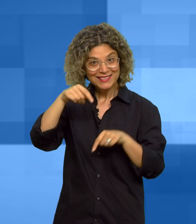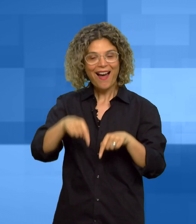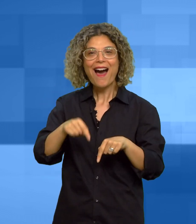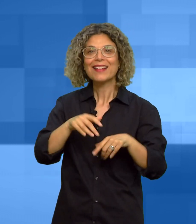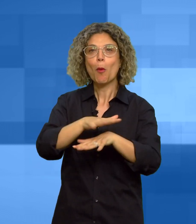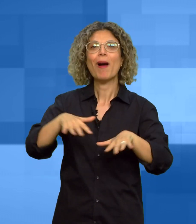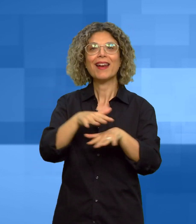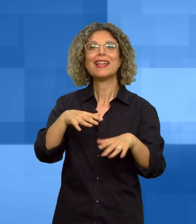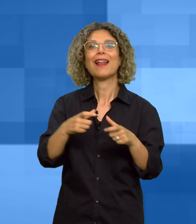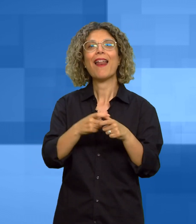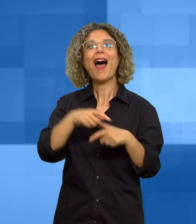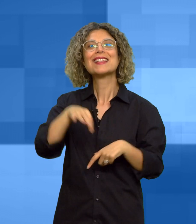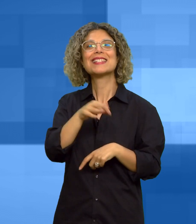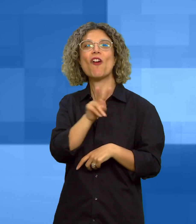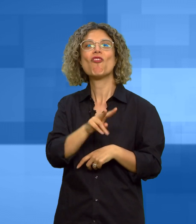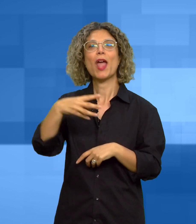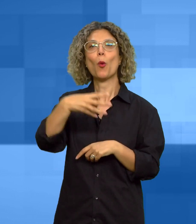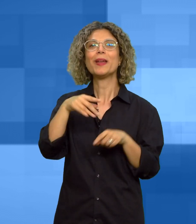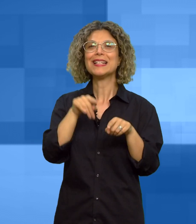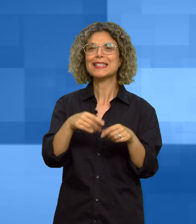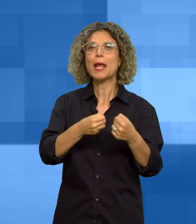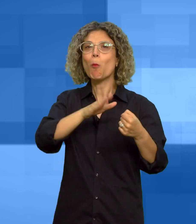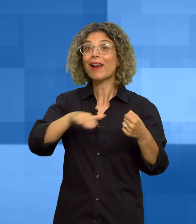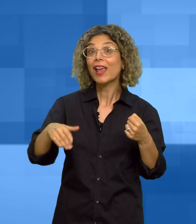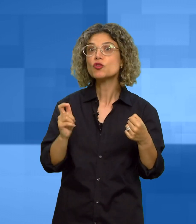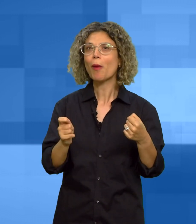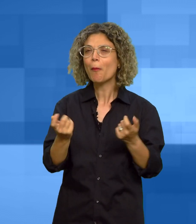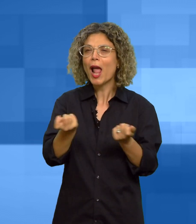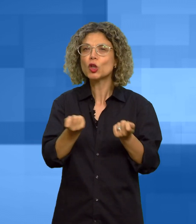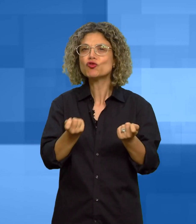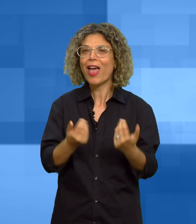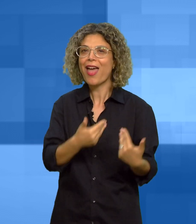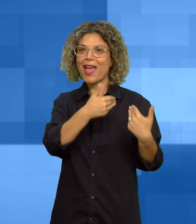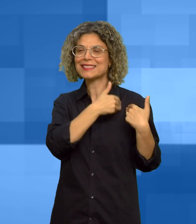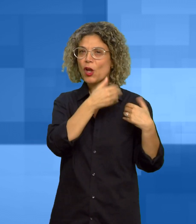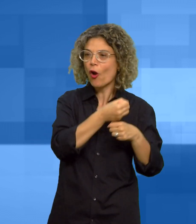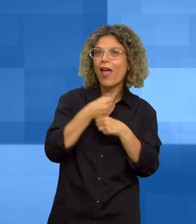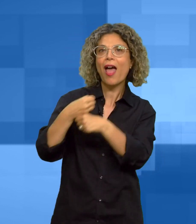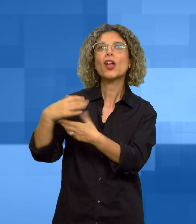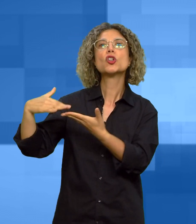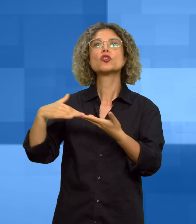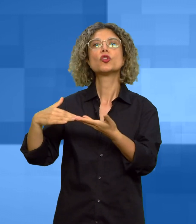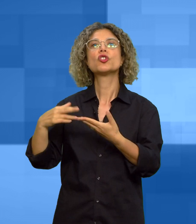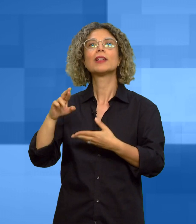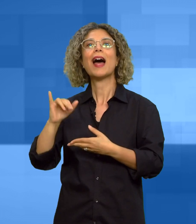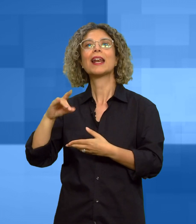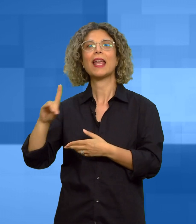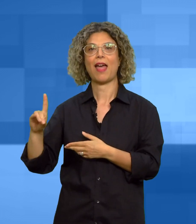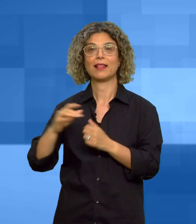marine di San Veromilis a gestire i parcheggi a pagamento sarà la società Ried. Gli